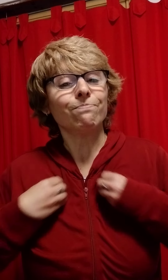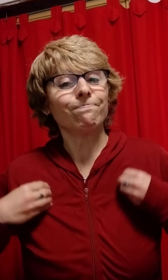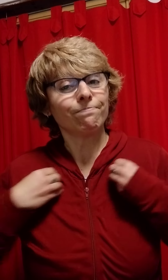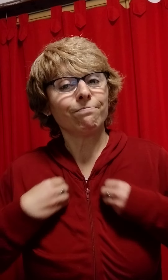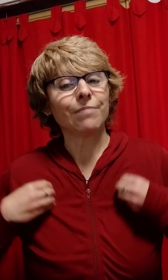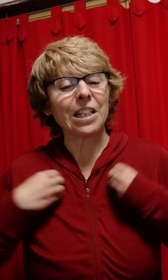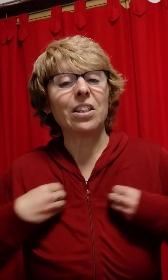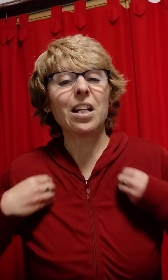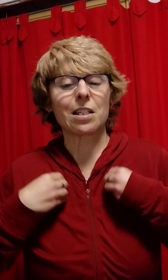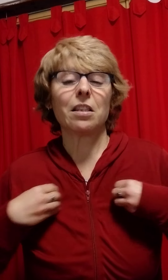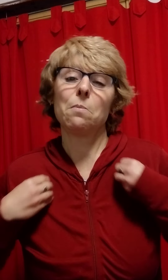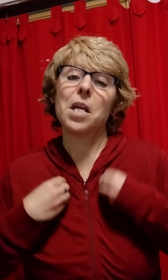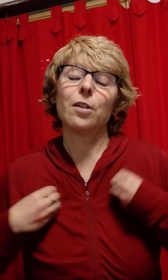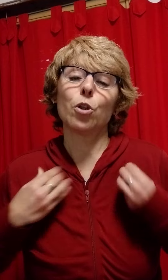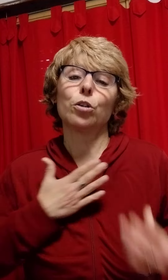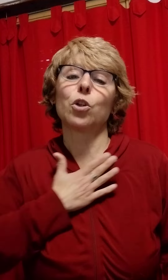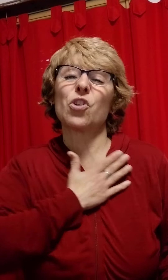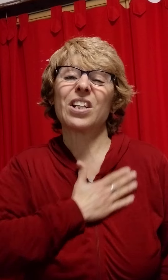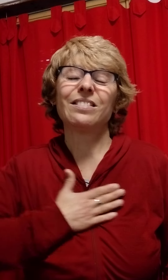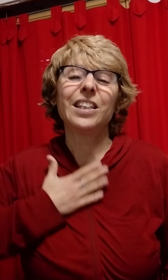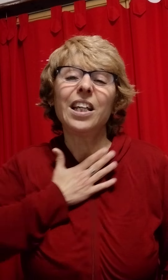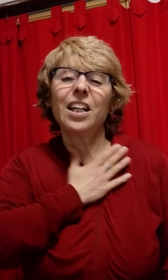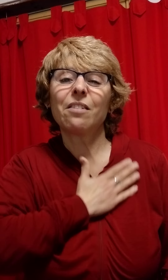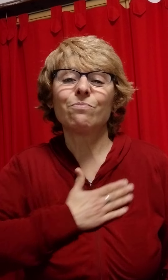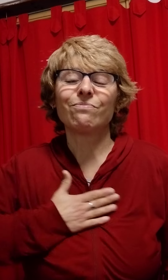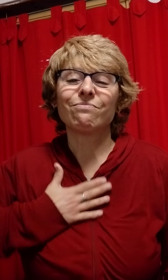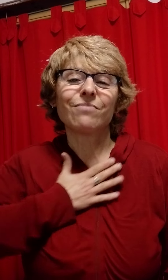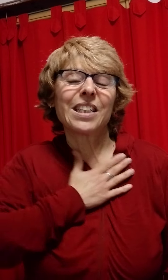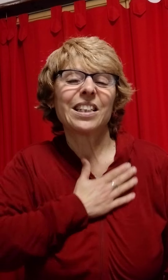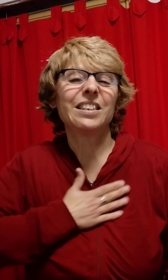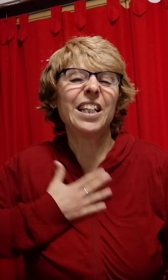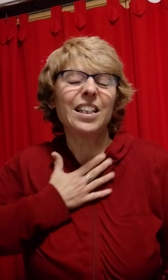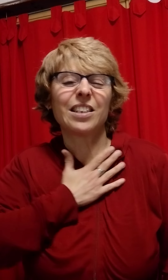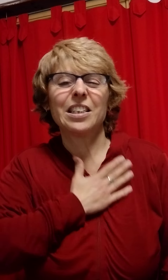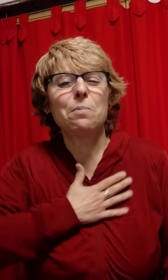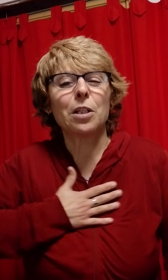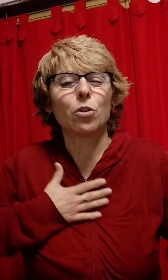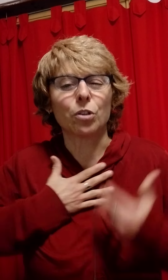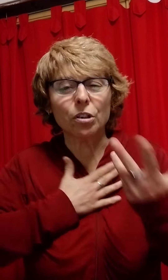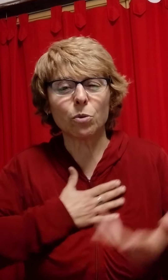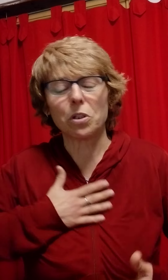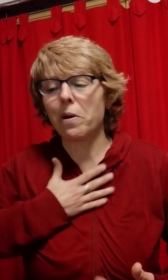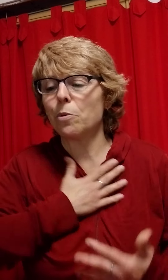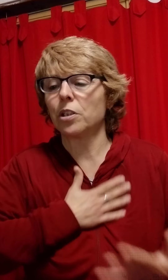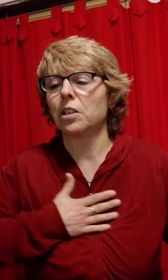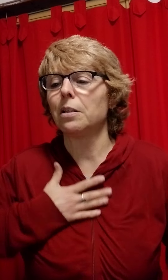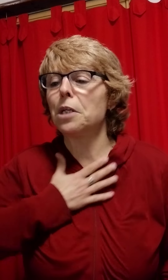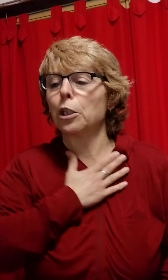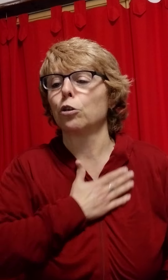Sentir. Sentir sentimientos o sentir. ¿Qué es sentir? Sentimiento, ¿no? Cuando hablamos de sentimientos.